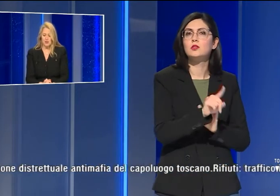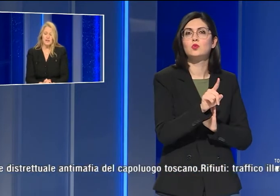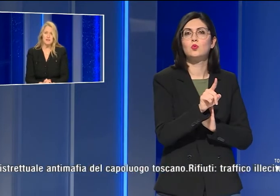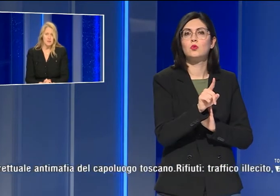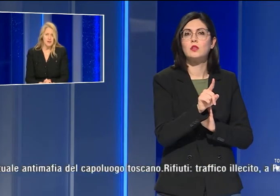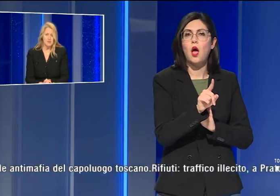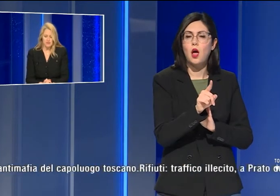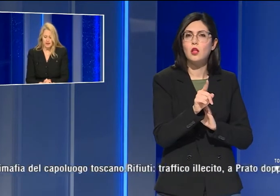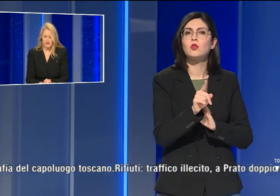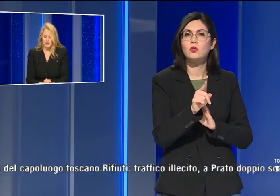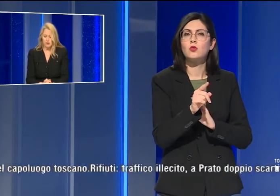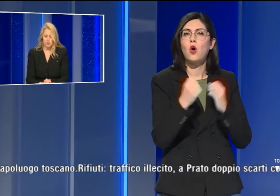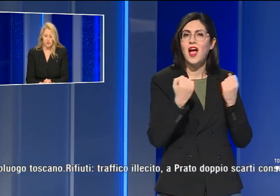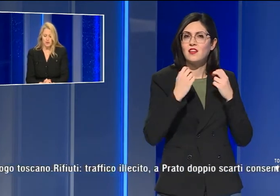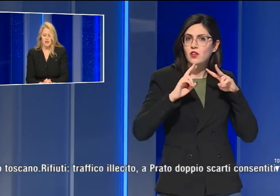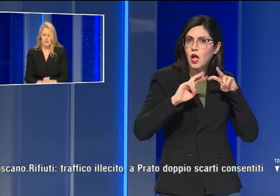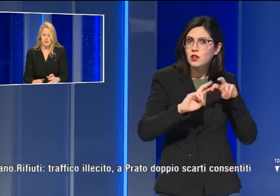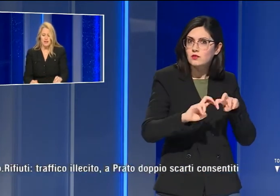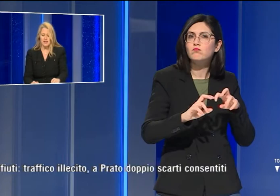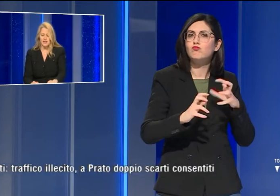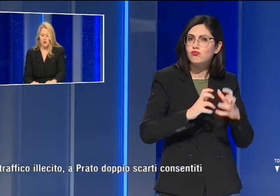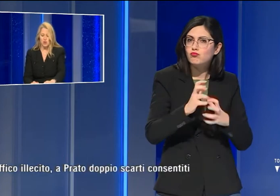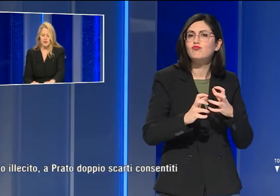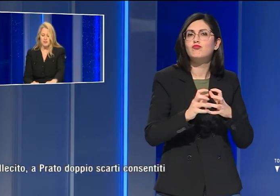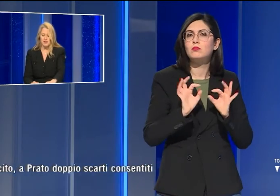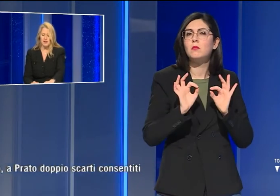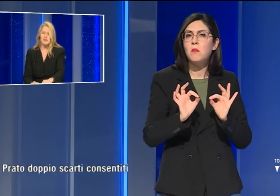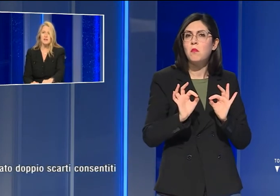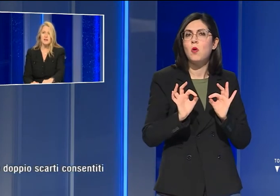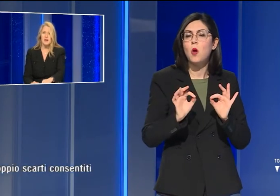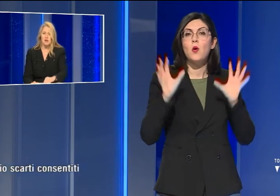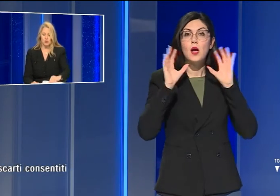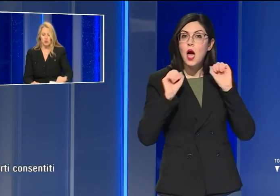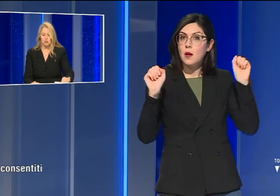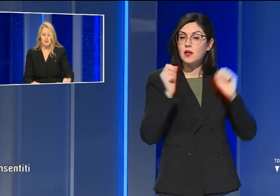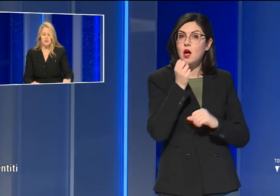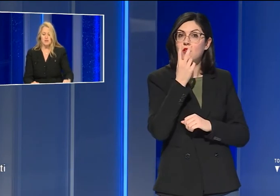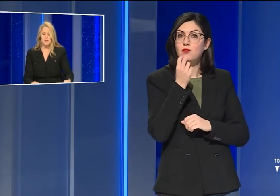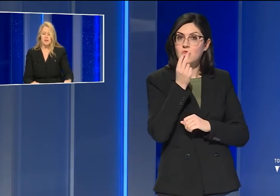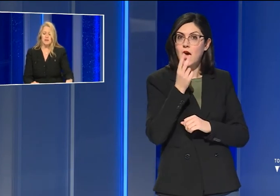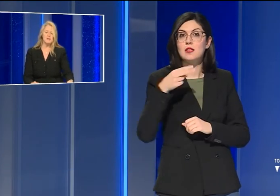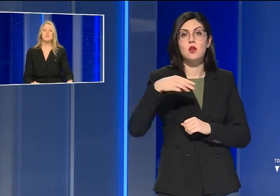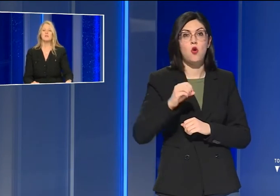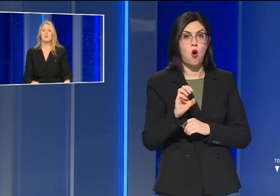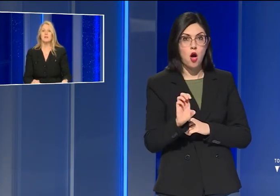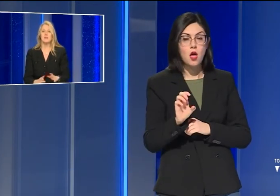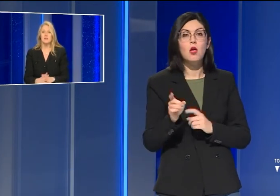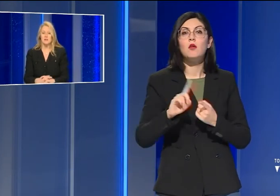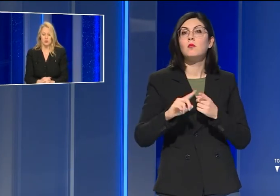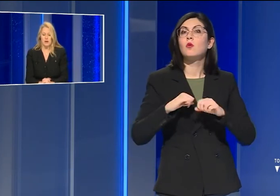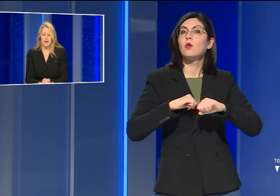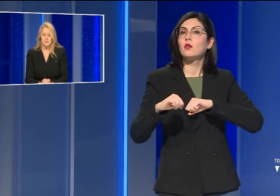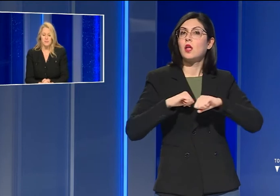articolata attività investigativa condotta dai carabinieri del Noe di Firenze sotto la direzione della direzione